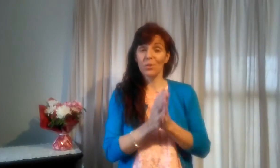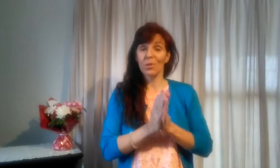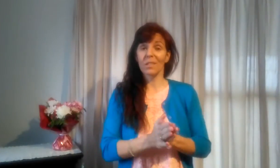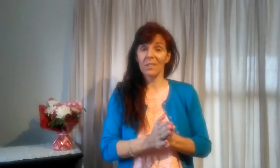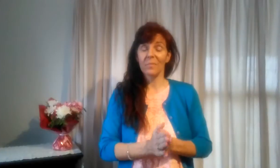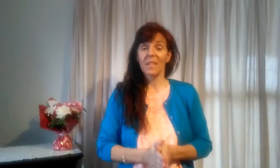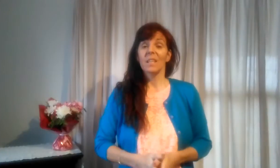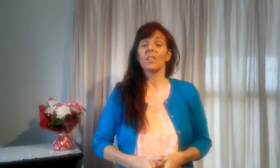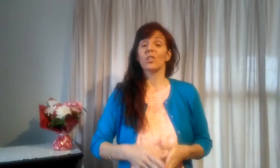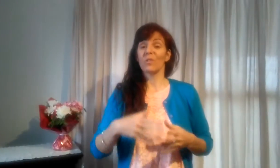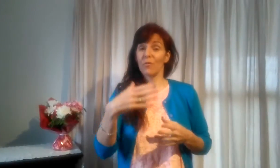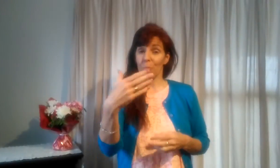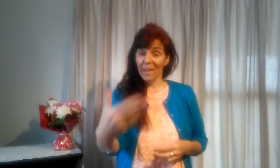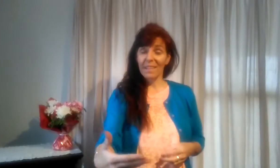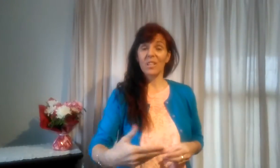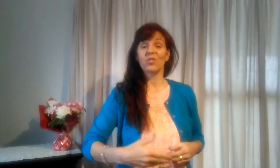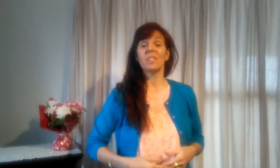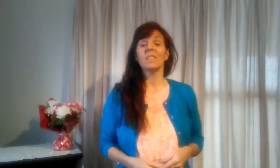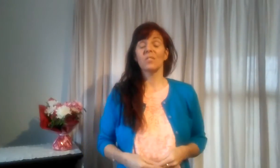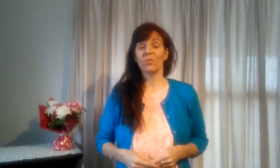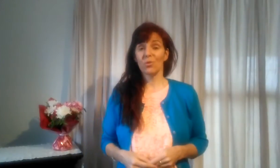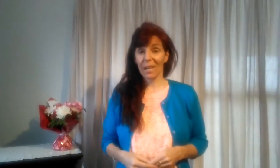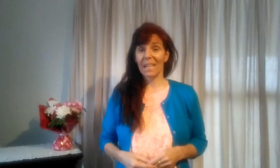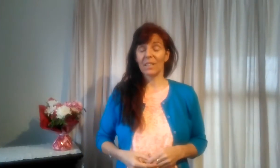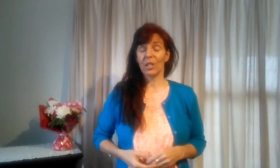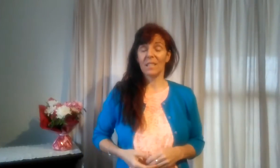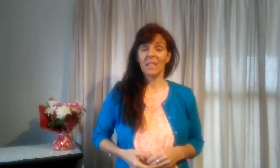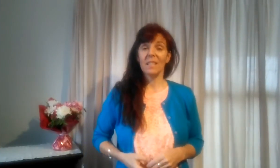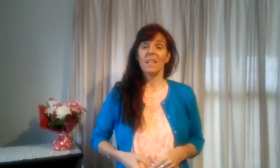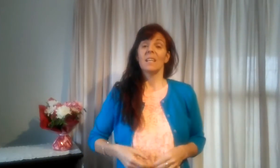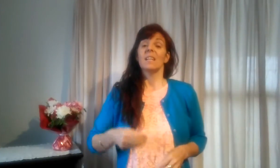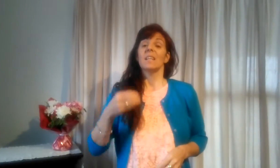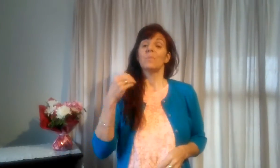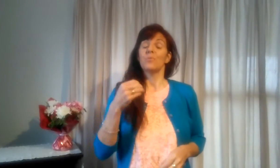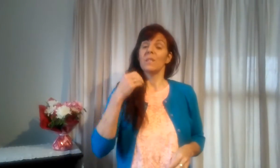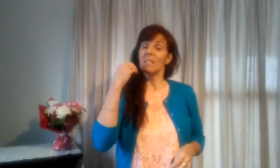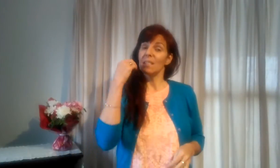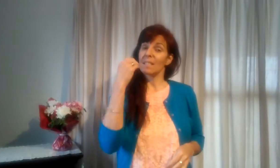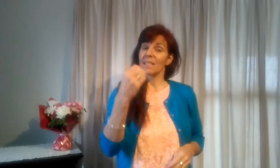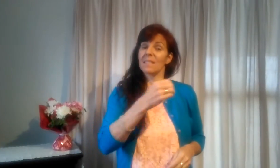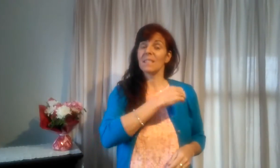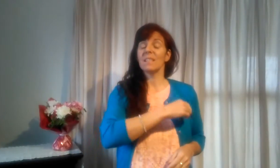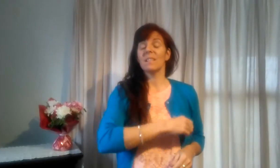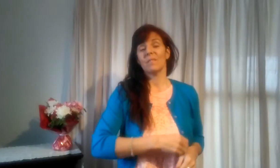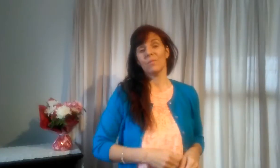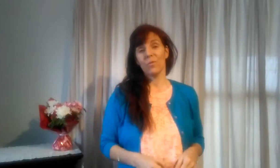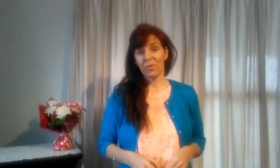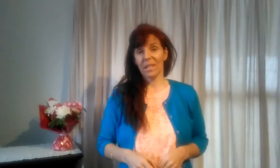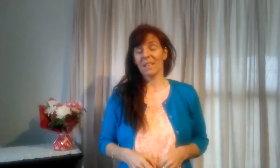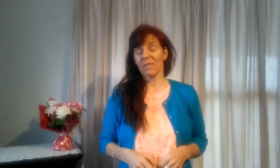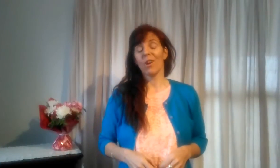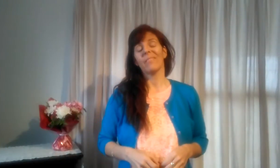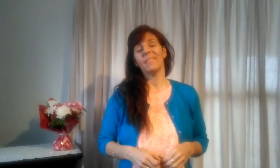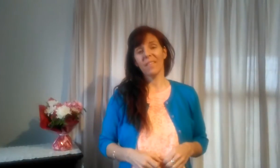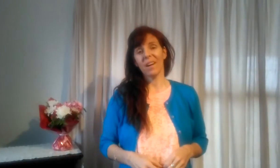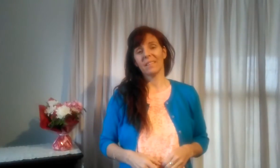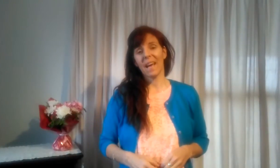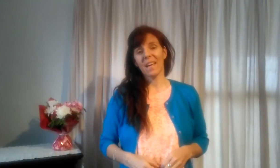module-là, que je vais vous partager durant l'atelier. Et puis, si vous voulez en savoir davantage,